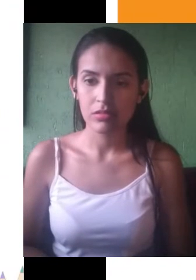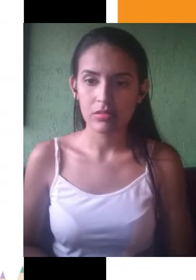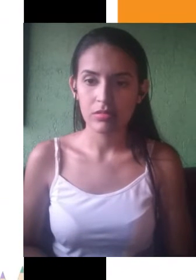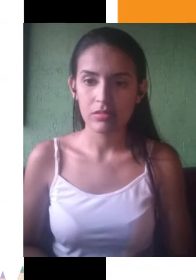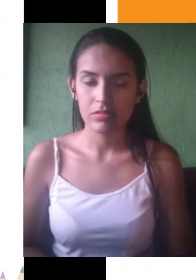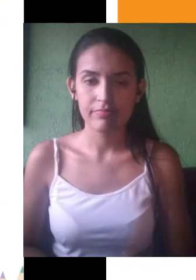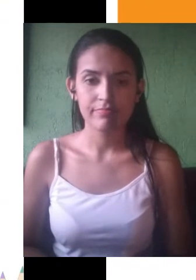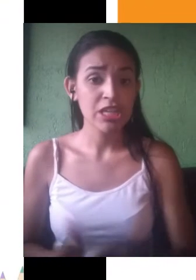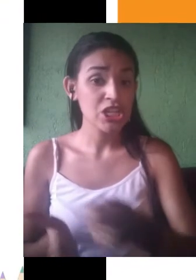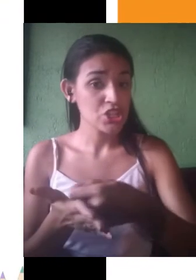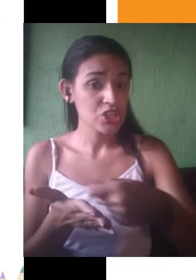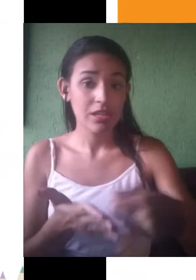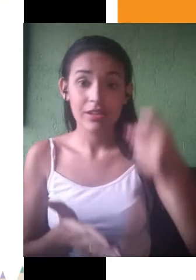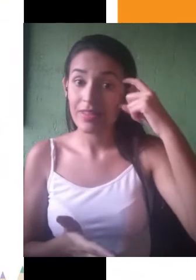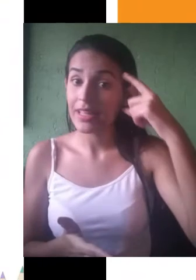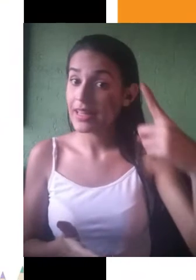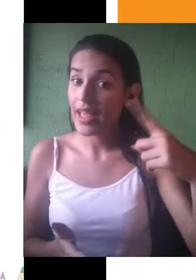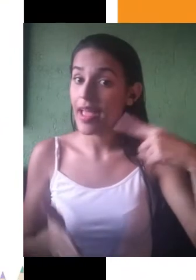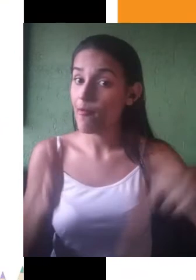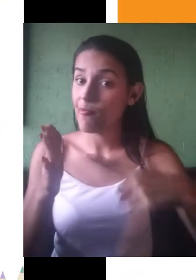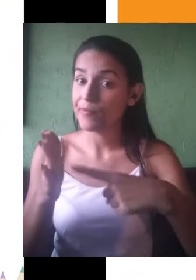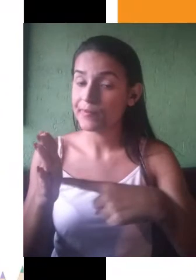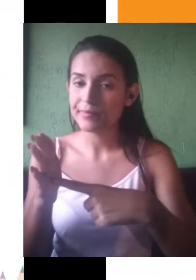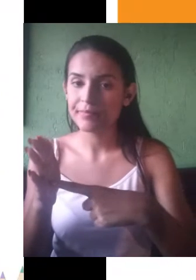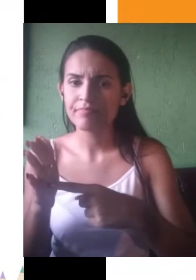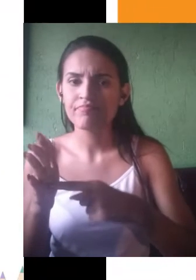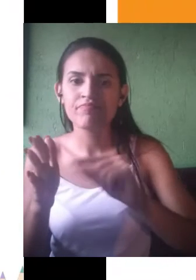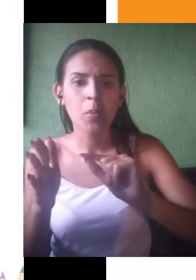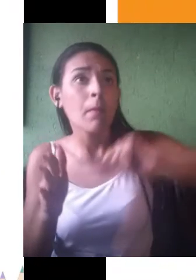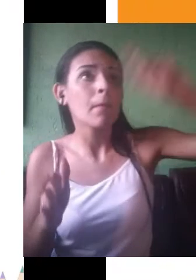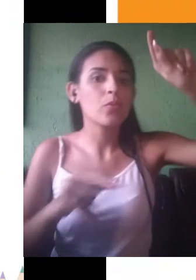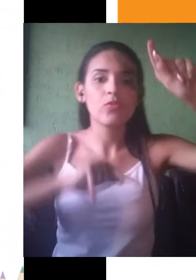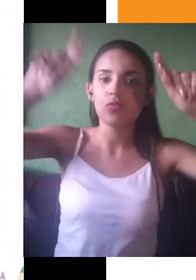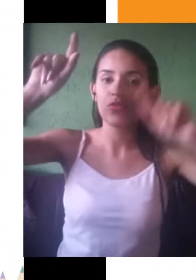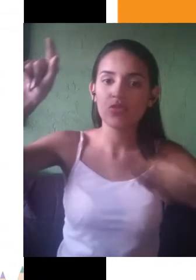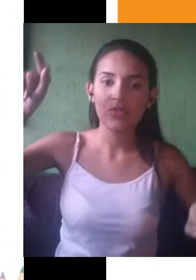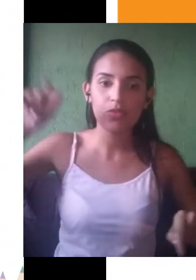qual é a ideia central. Deixar anotadinho, em algum lugar próximo ao texto, qual é essa ideia central.